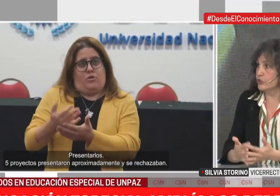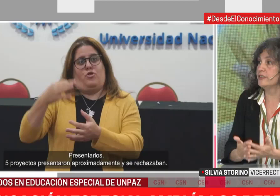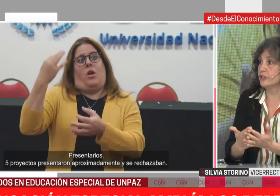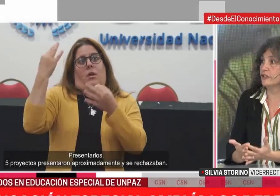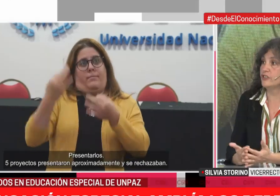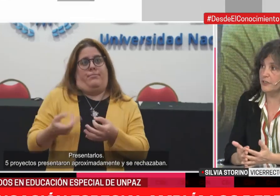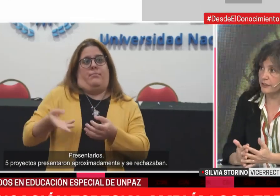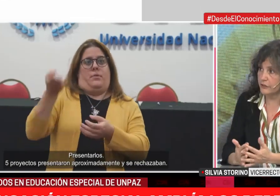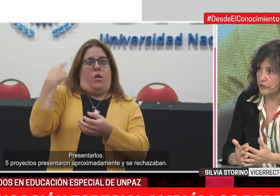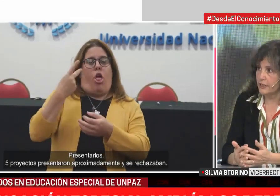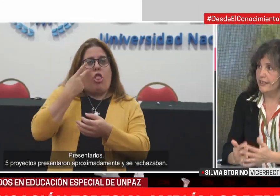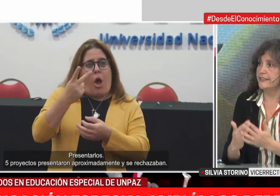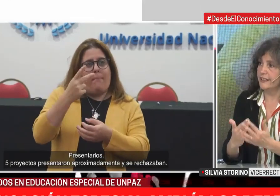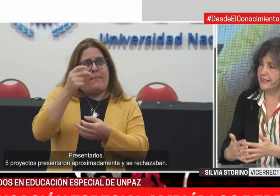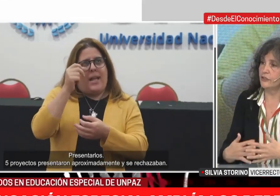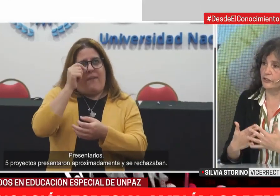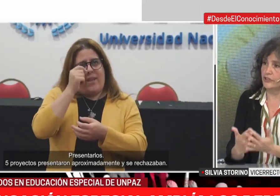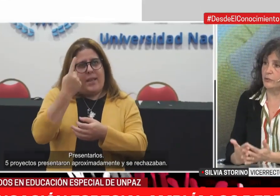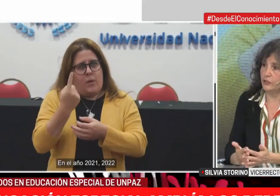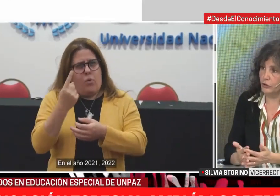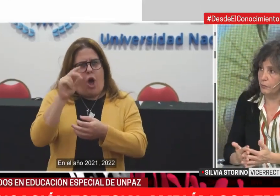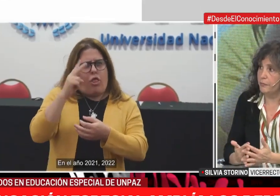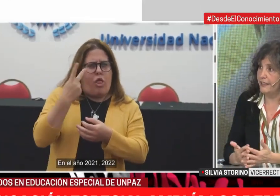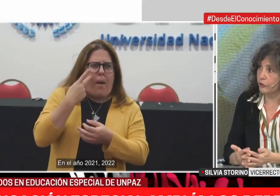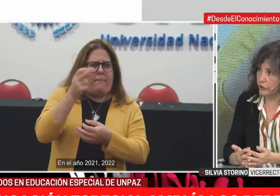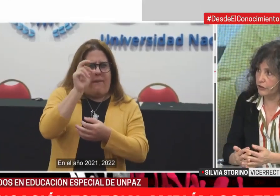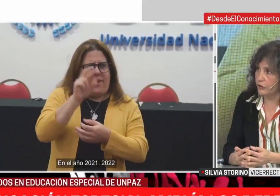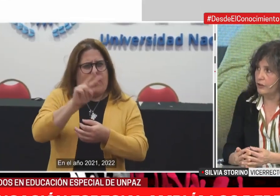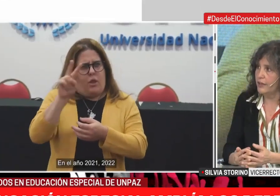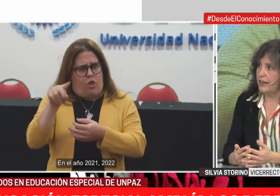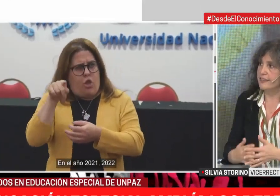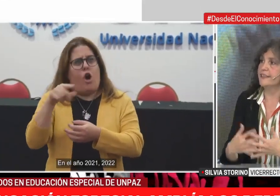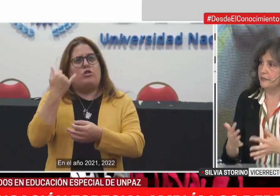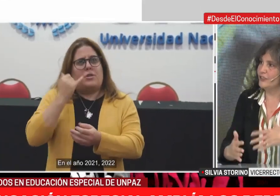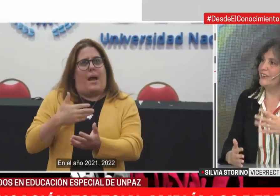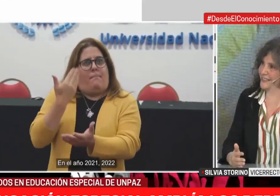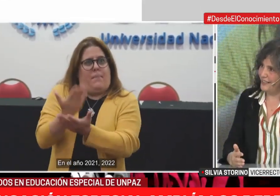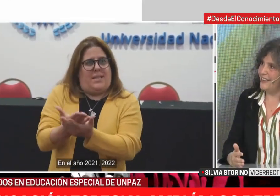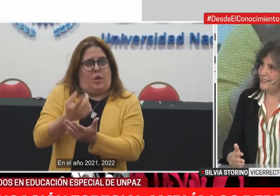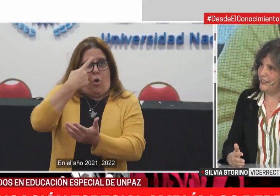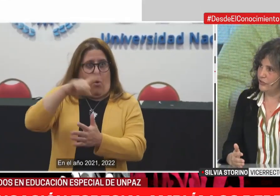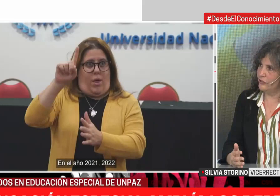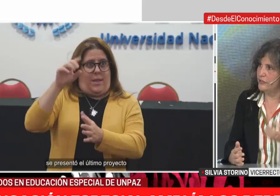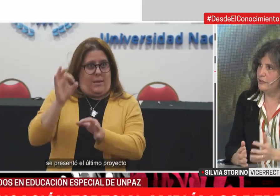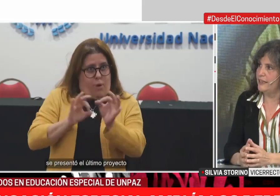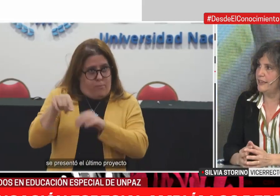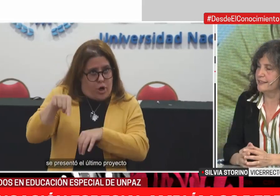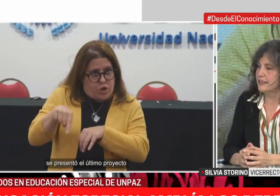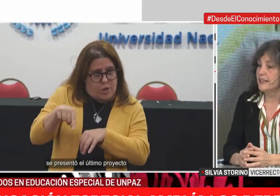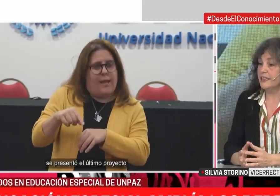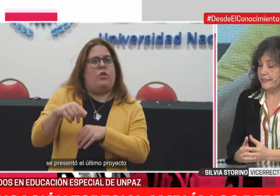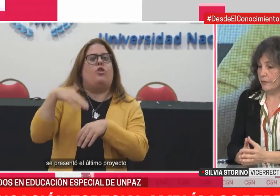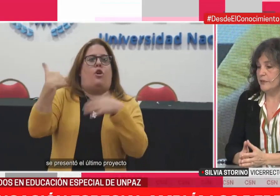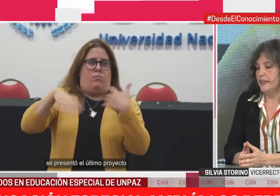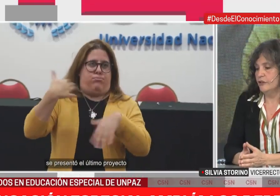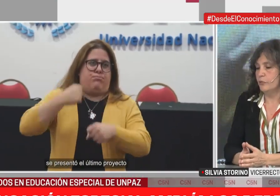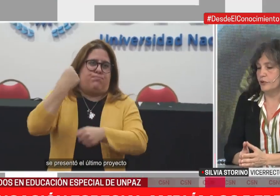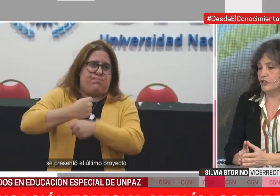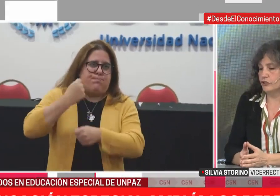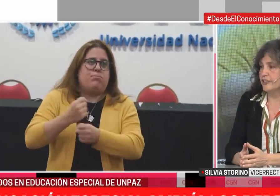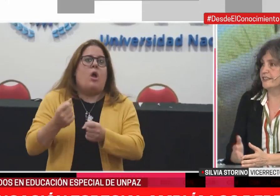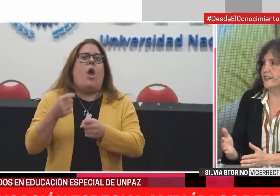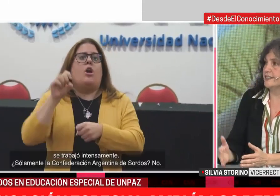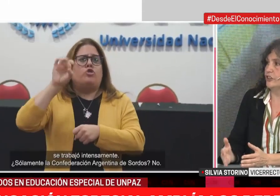sino en la producción de conocimiento, en este caso de conocimiento pedagógico, al servicio de la enseñanza a los otros niveles. Y también